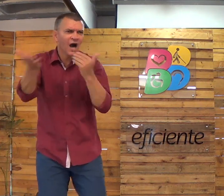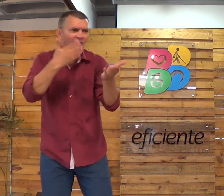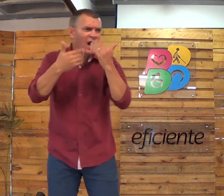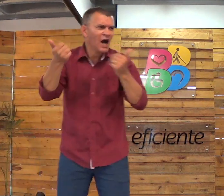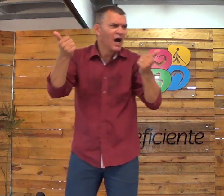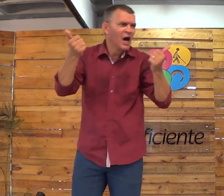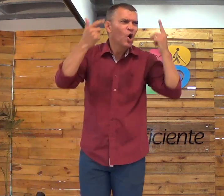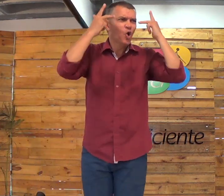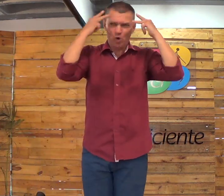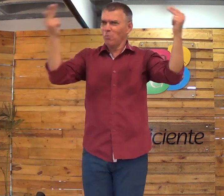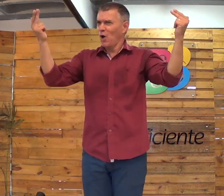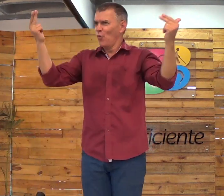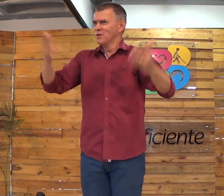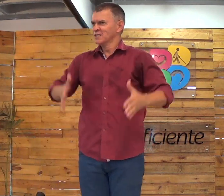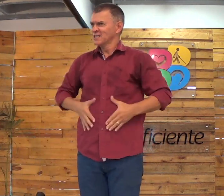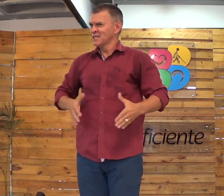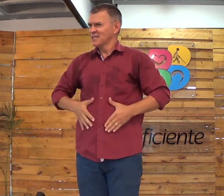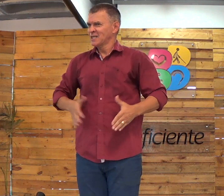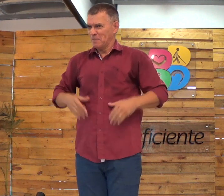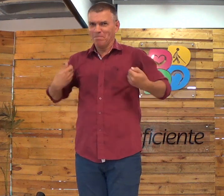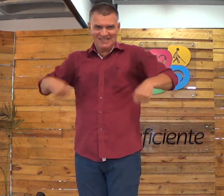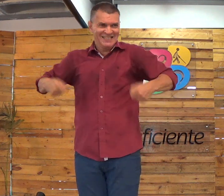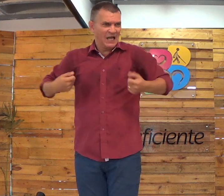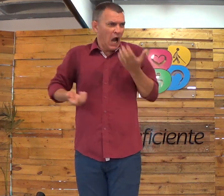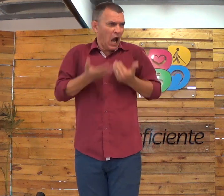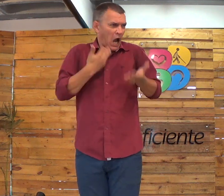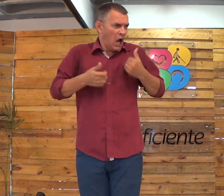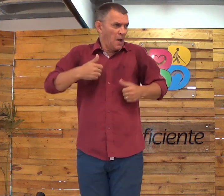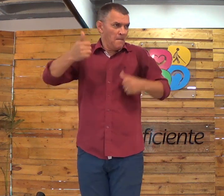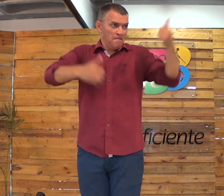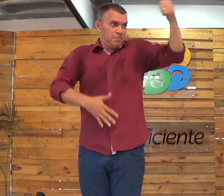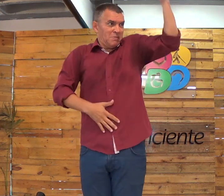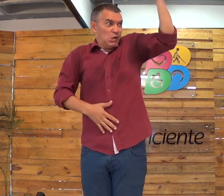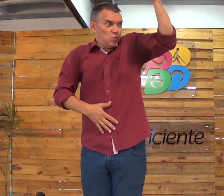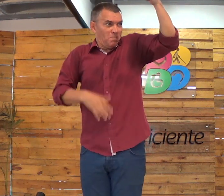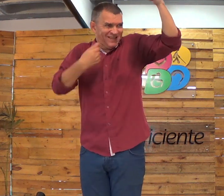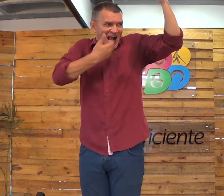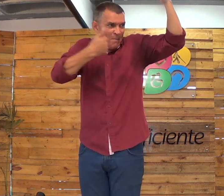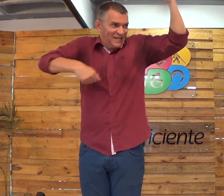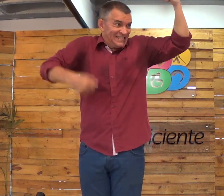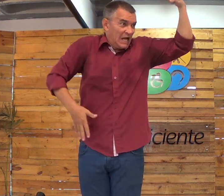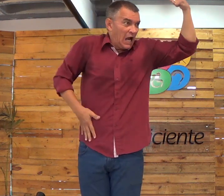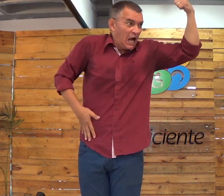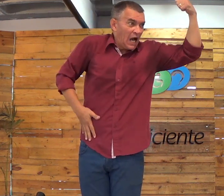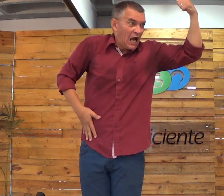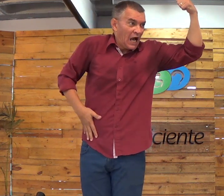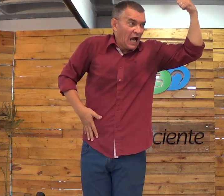Já comeram? Vocês comem, né? Pra encher a barriga. Né? Você precisa se alimentar.